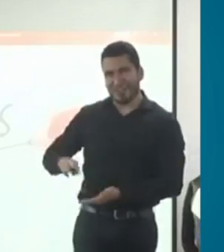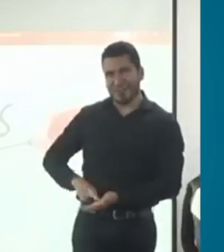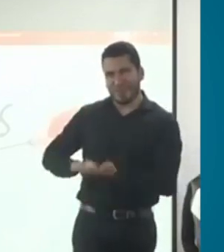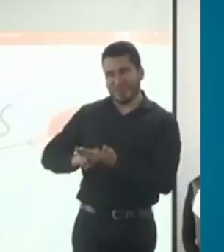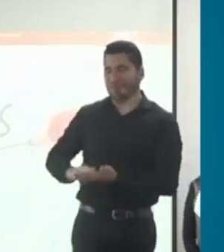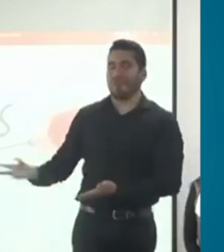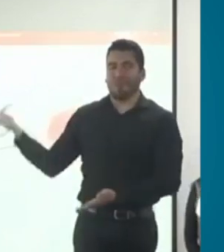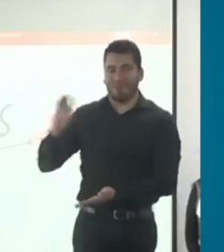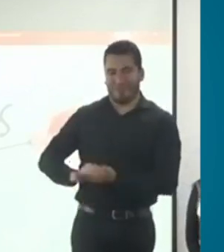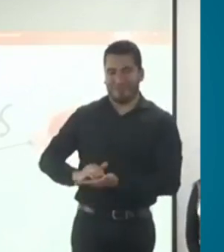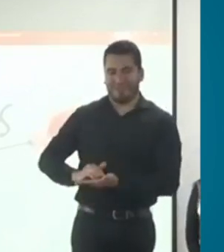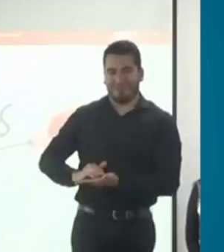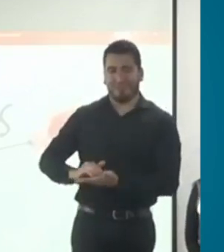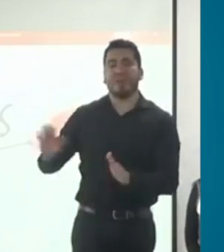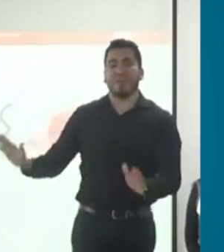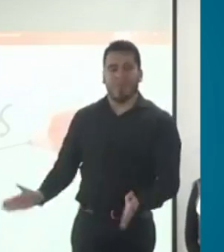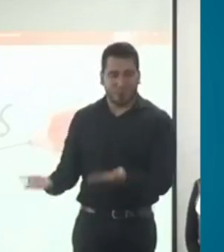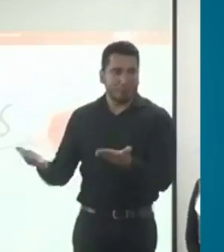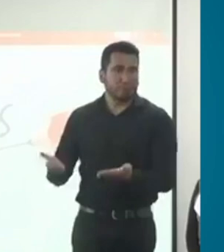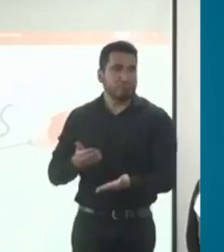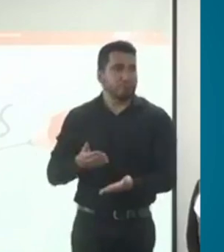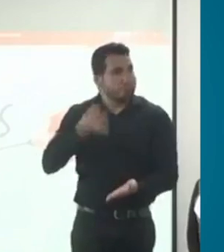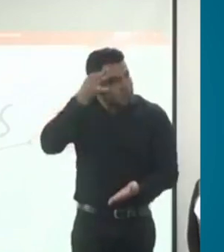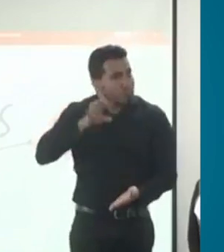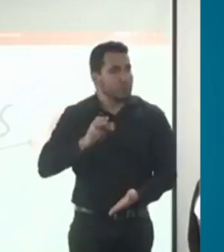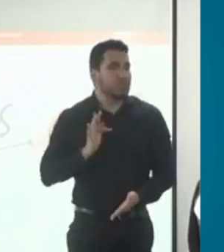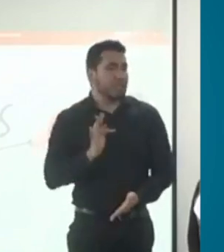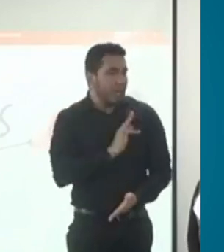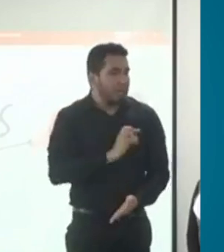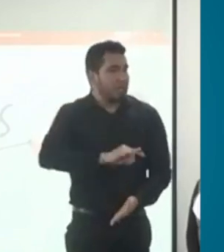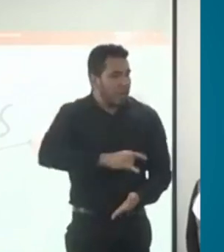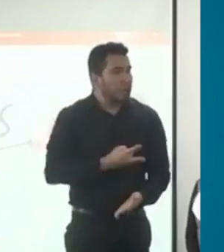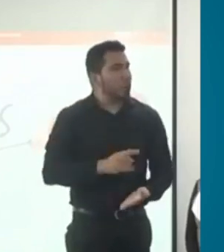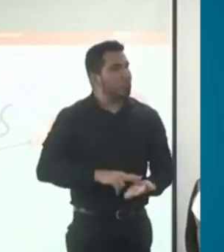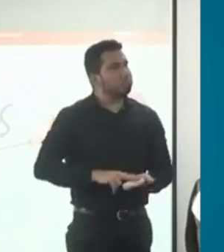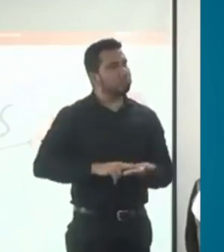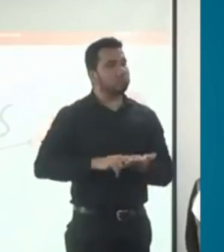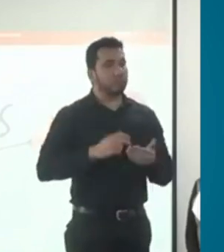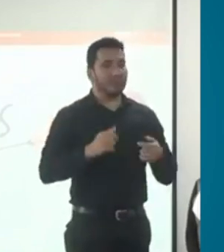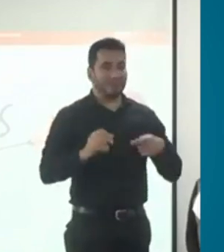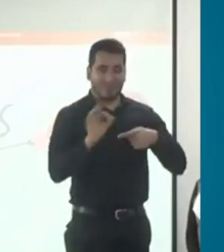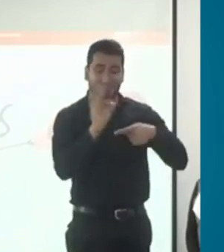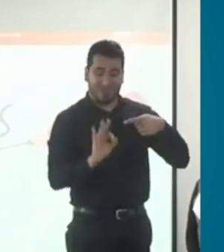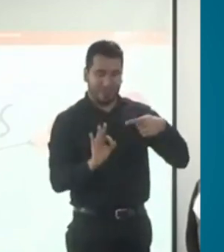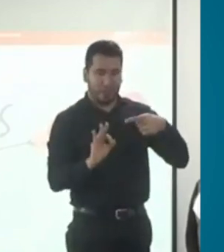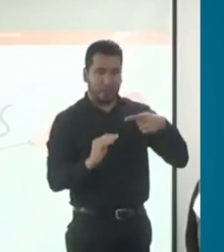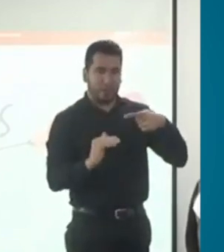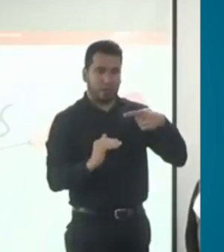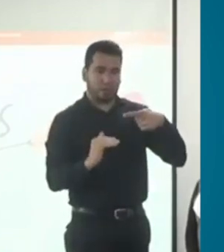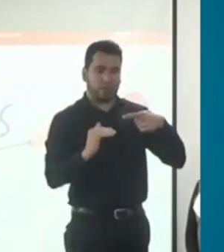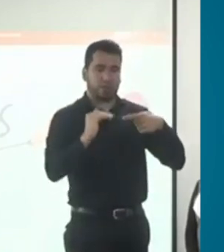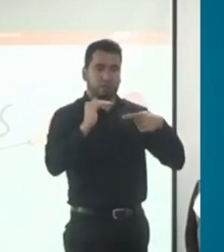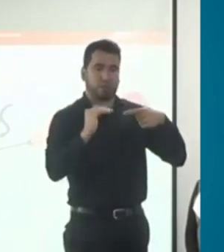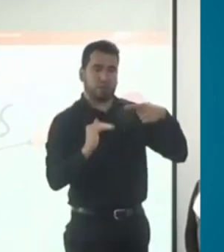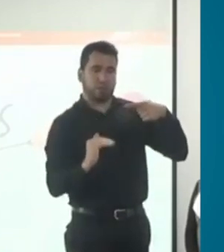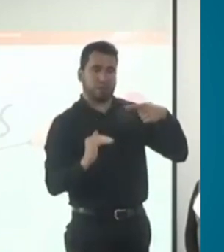Mejoró mucho, empeoró lo que hará que el puntaje que yo obtuve, cambia. ¿Qué puede pasar?